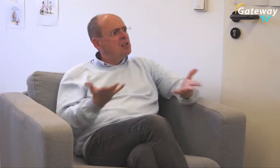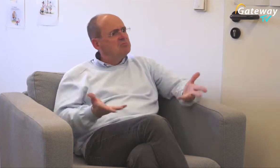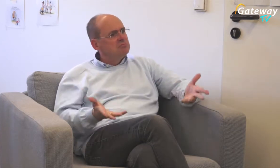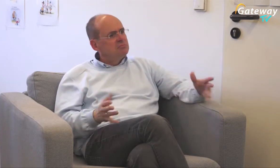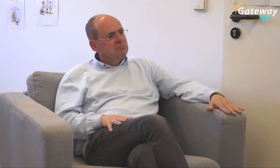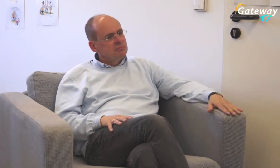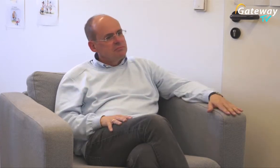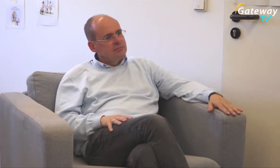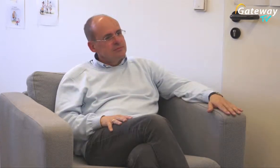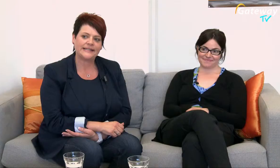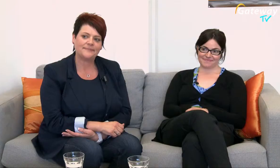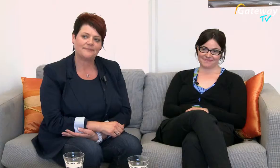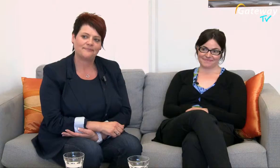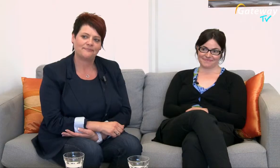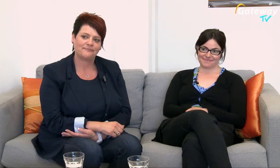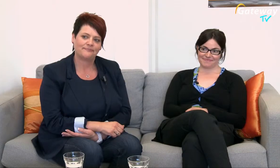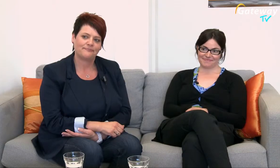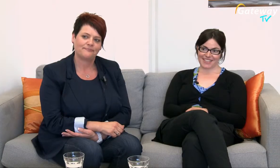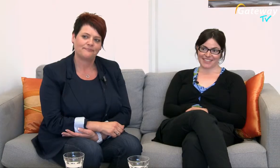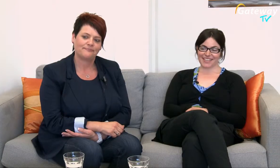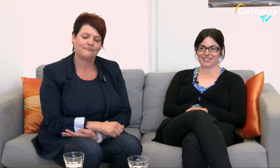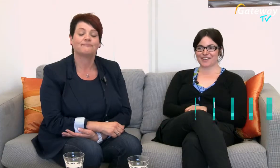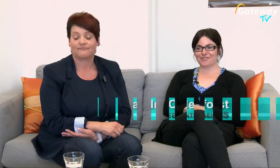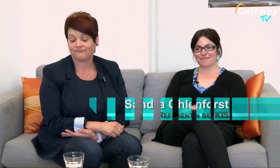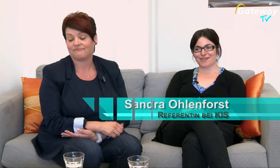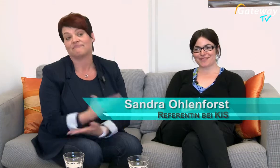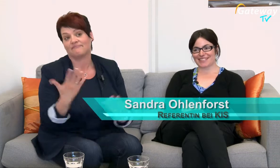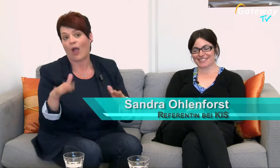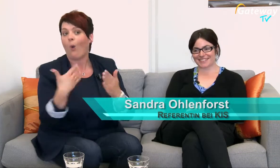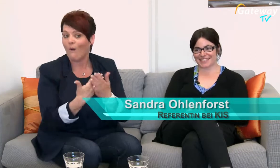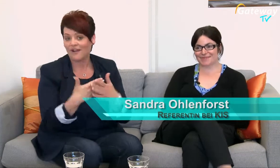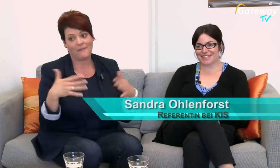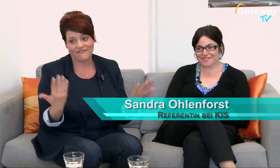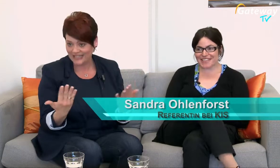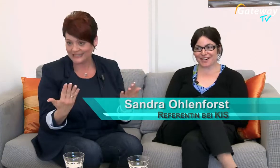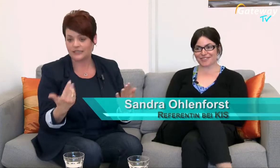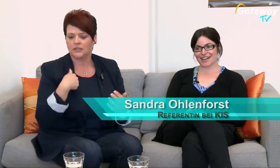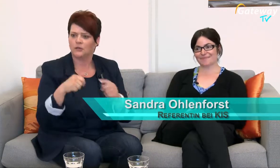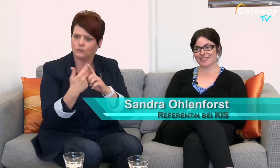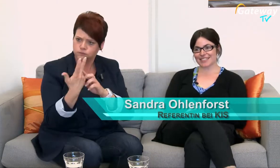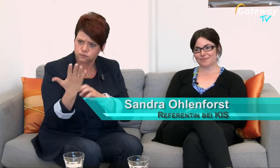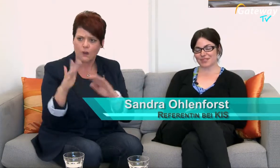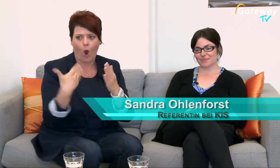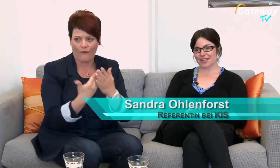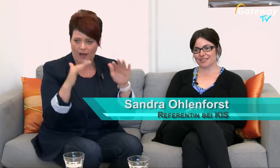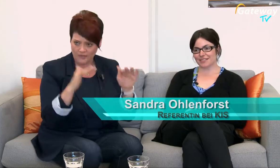Welche Aufgaben haben Sie? Ja, welche Aufgaben habe ich? Ich habe sehr viele Aufgaben Ich bin zum einen die